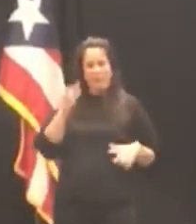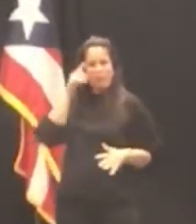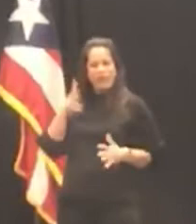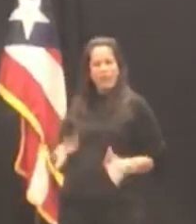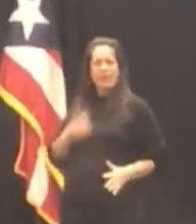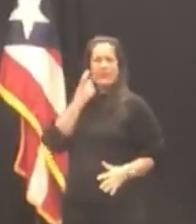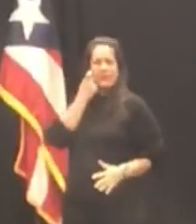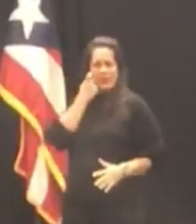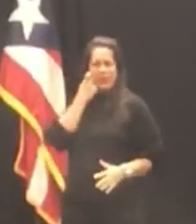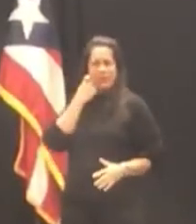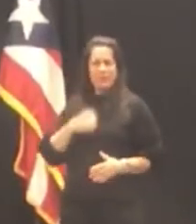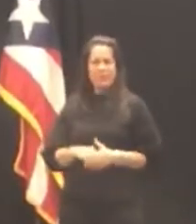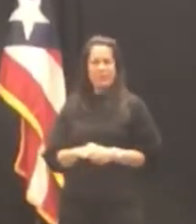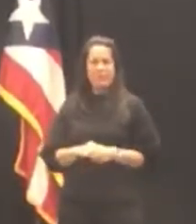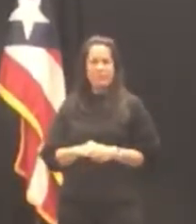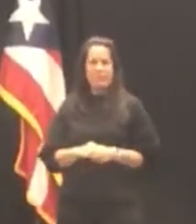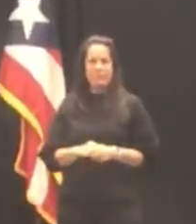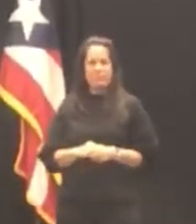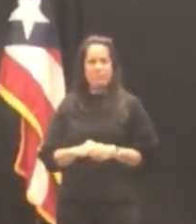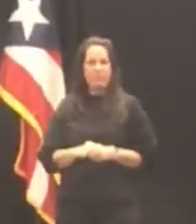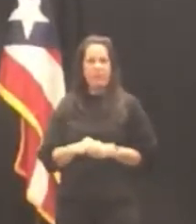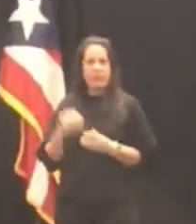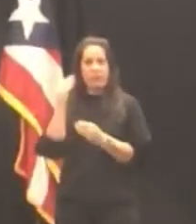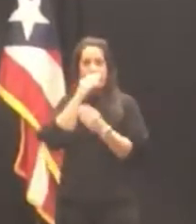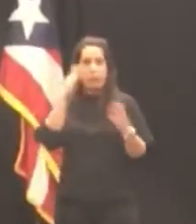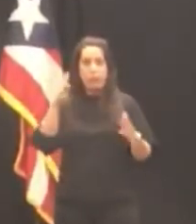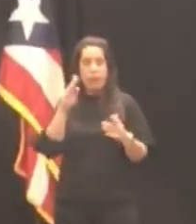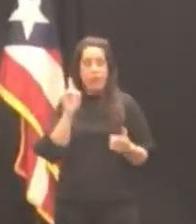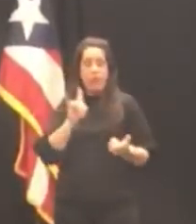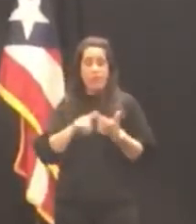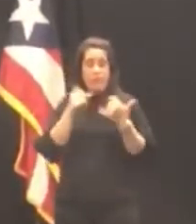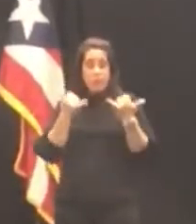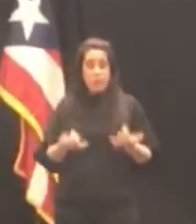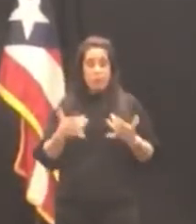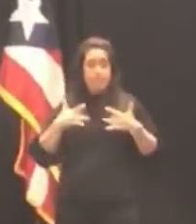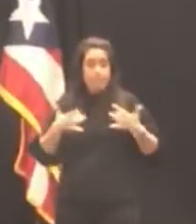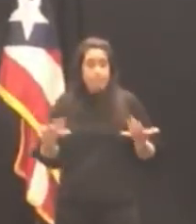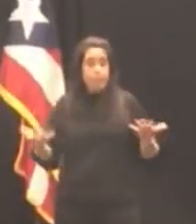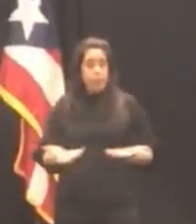principio le dio una actualización del día